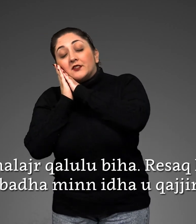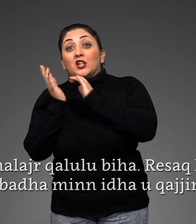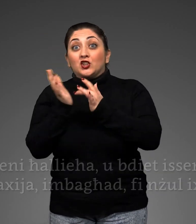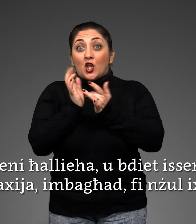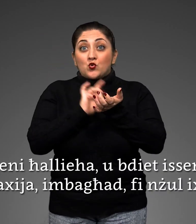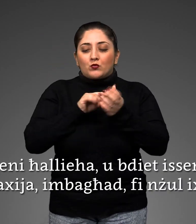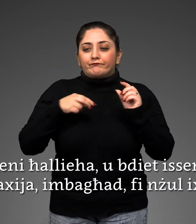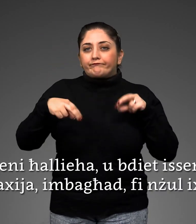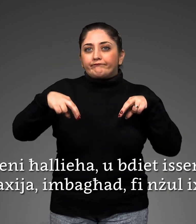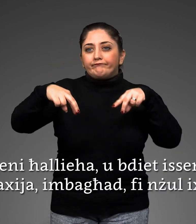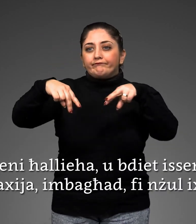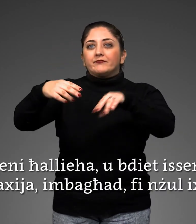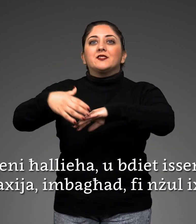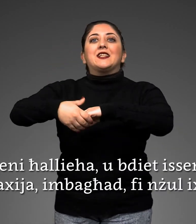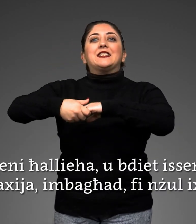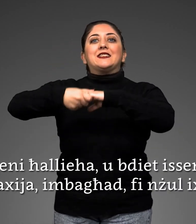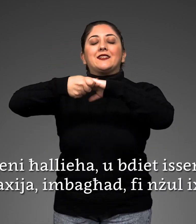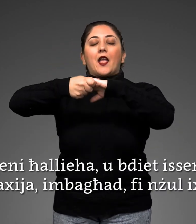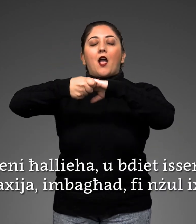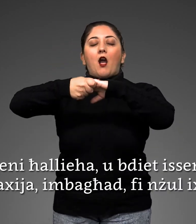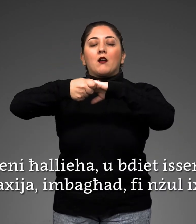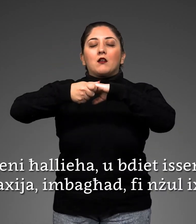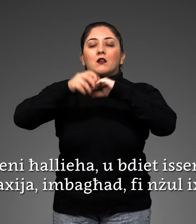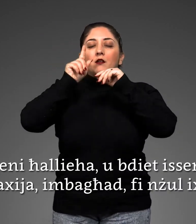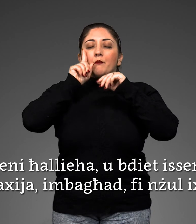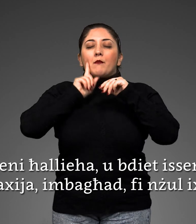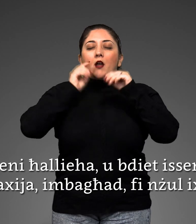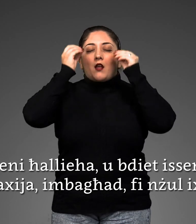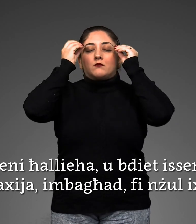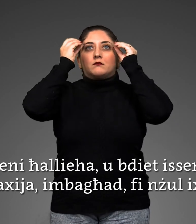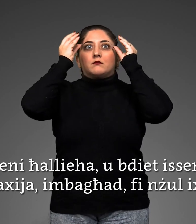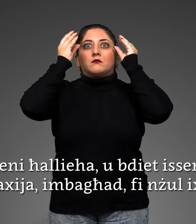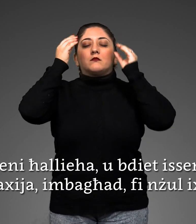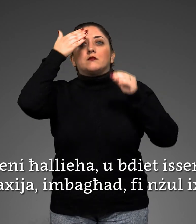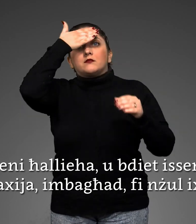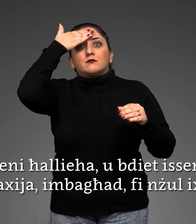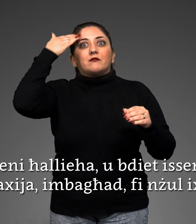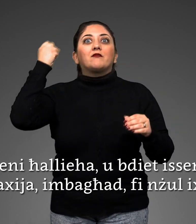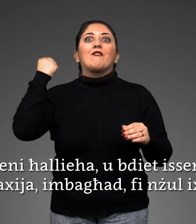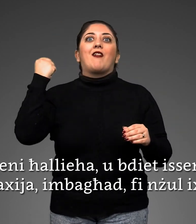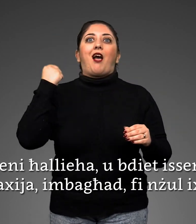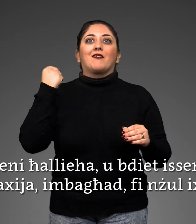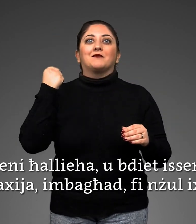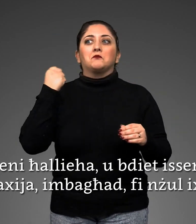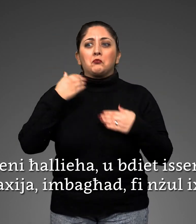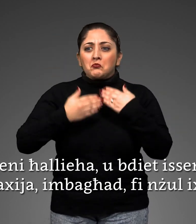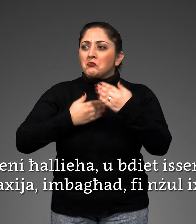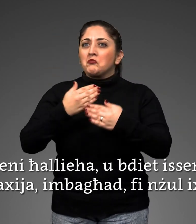l dani għal-liħa. U bditi s-servjom. fil-ħaxijan bat fil